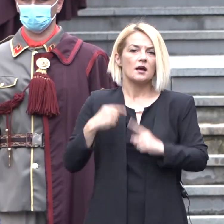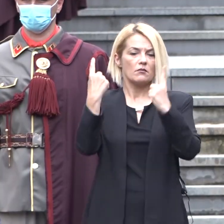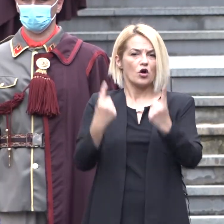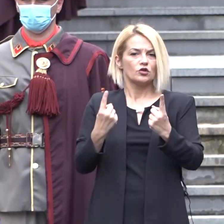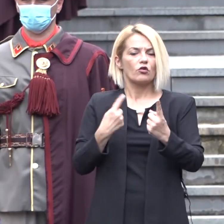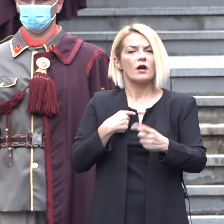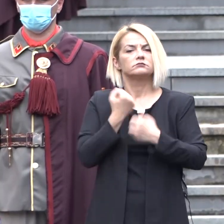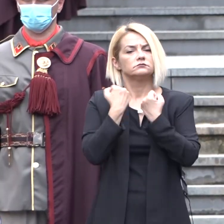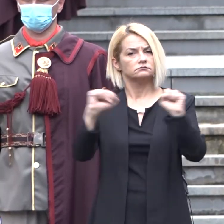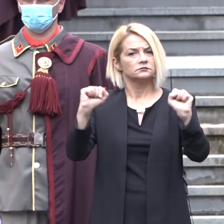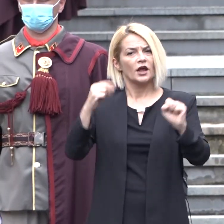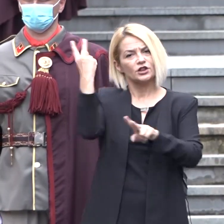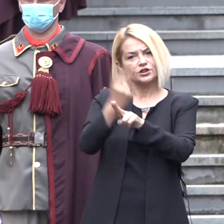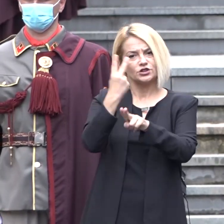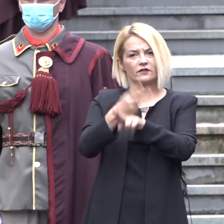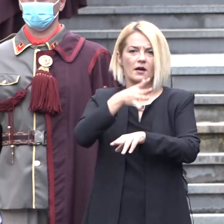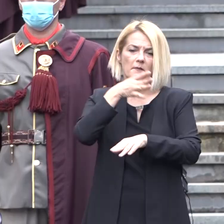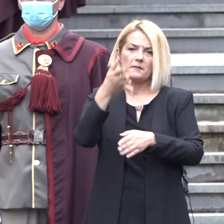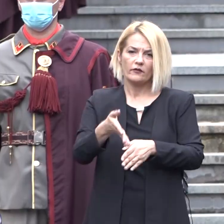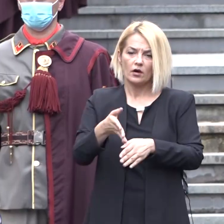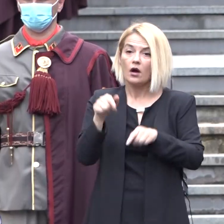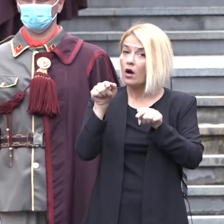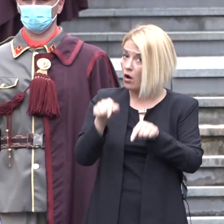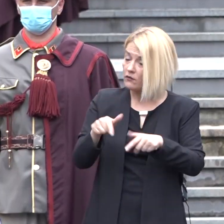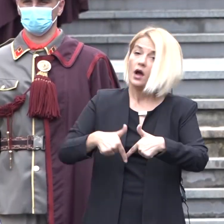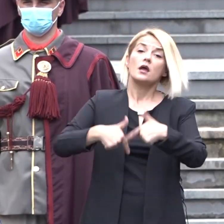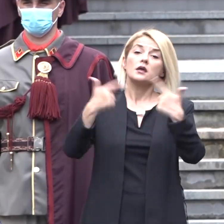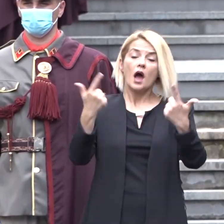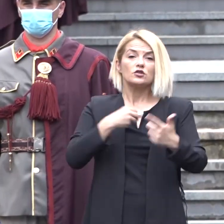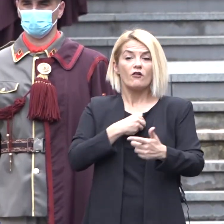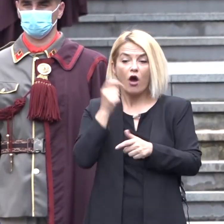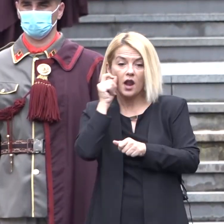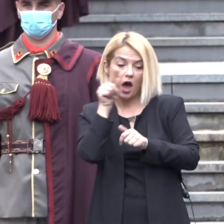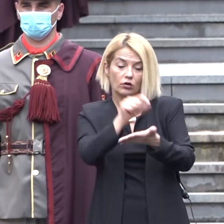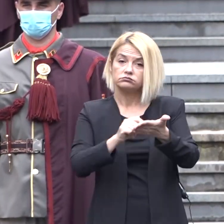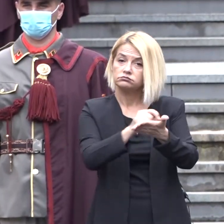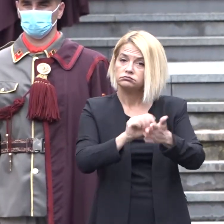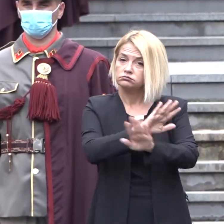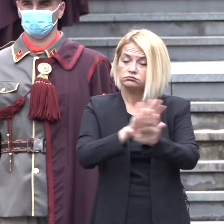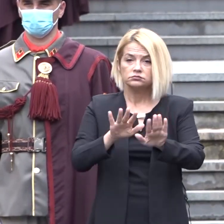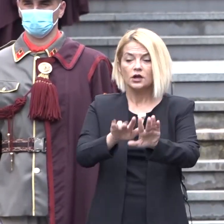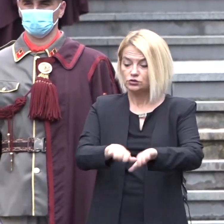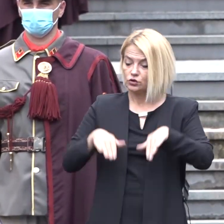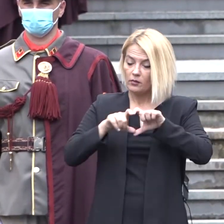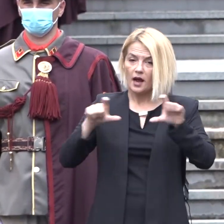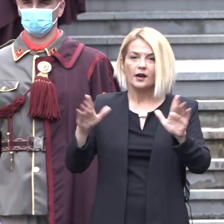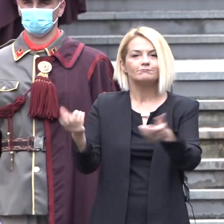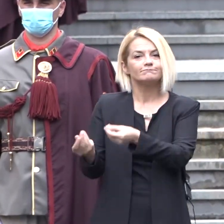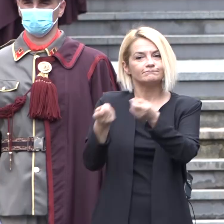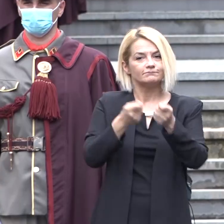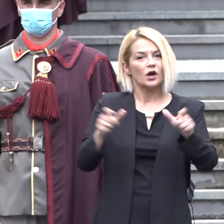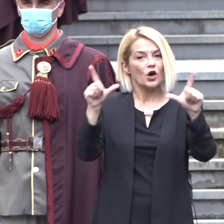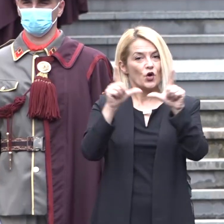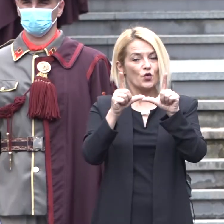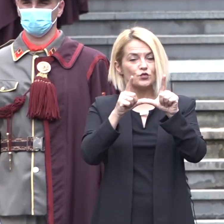држава Македонија. Врзосновната јасно изразена волја на народот, Собрањето донесе Устав, ја